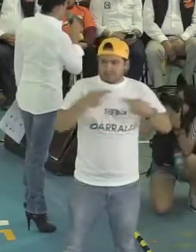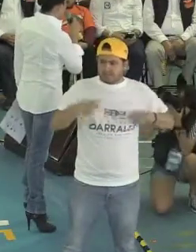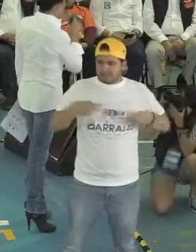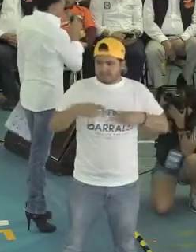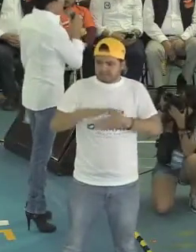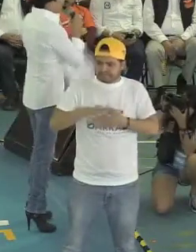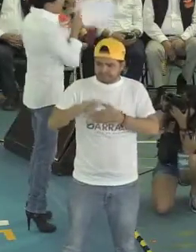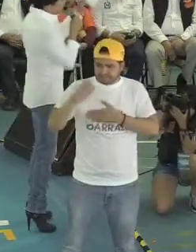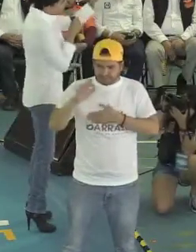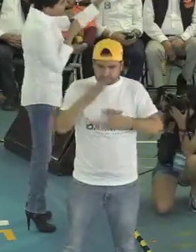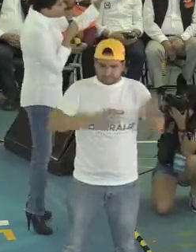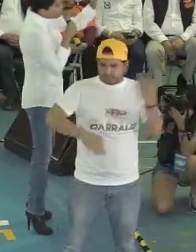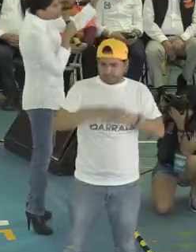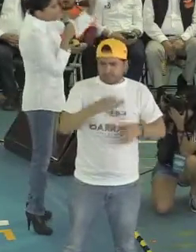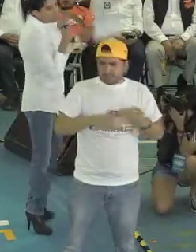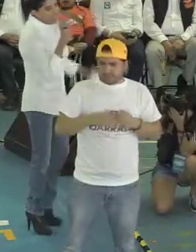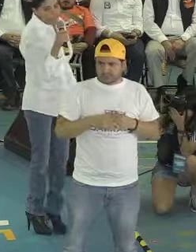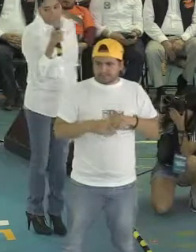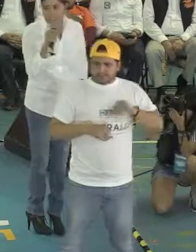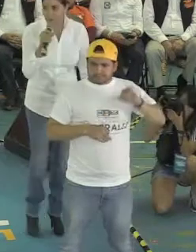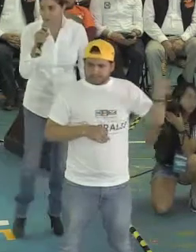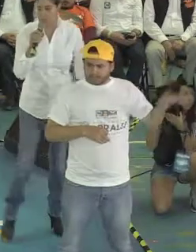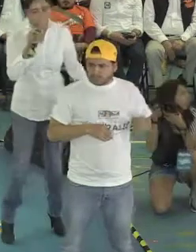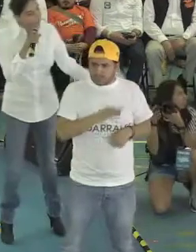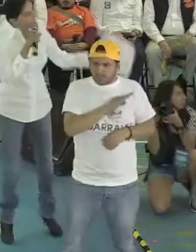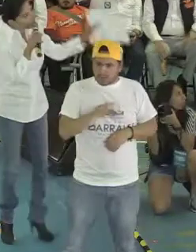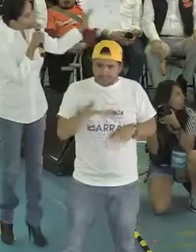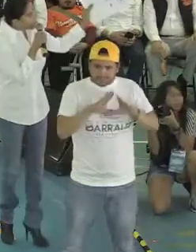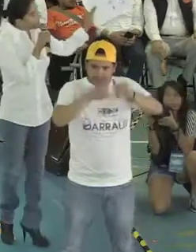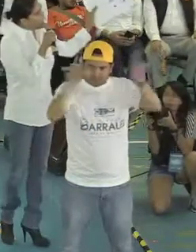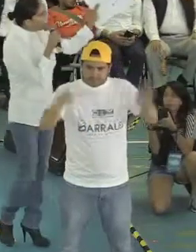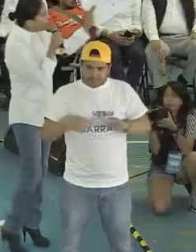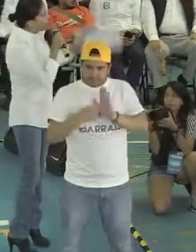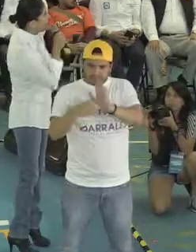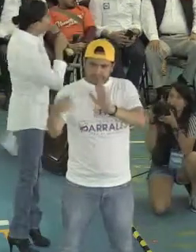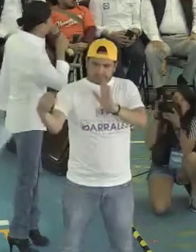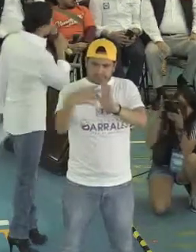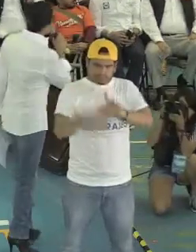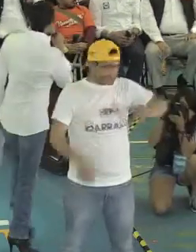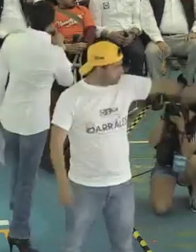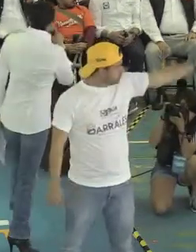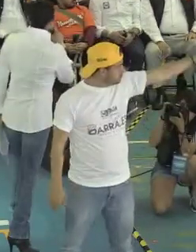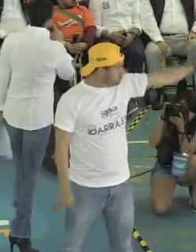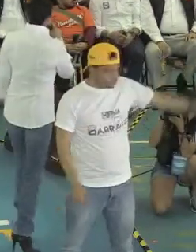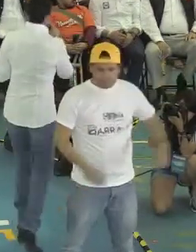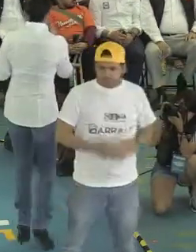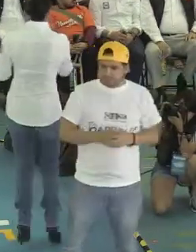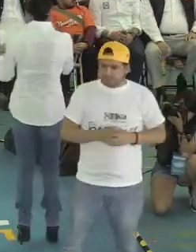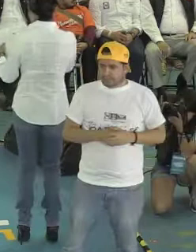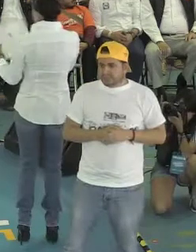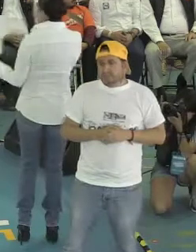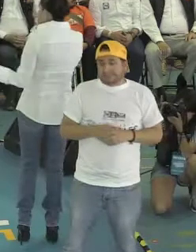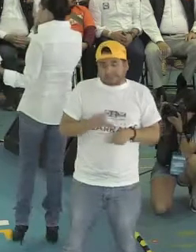todos ustedes. Aquí atrás, no sé si lo puedan ver algunos de ustedes, está una batallita que nos está